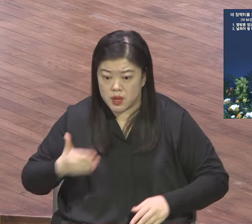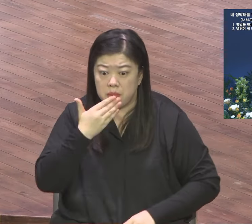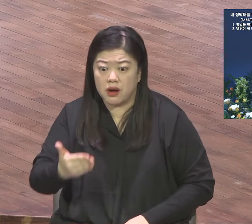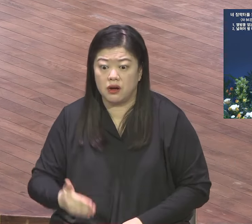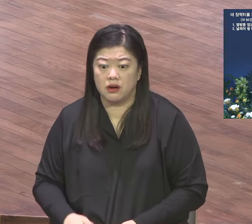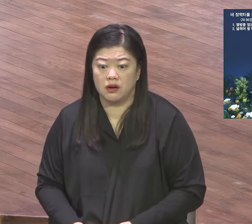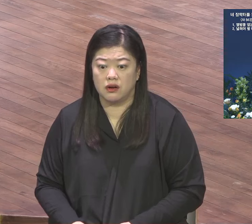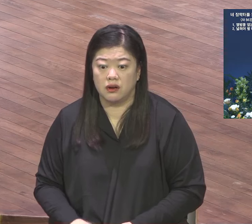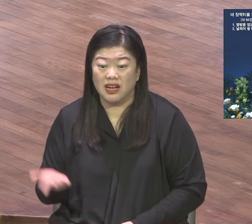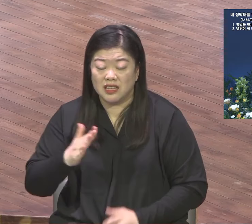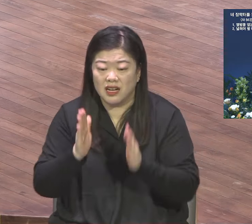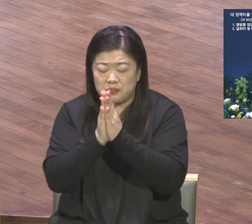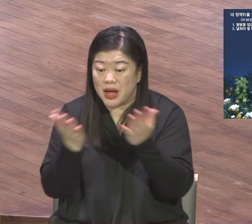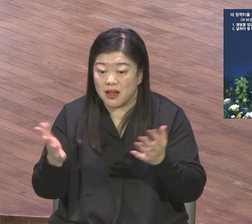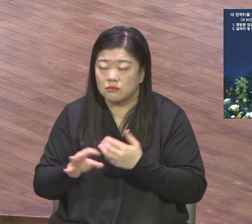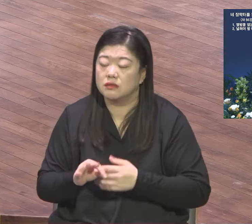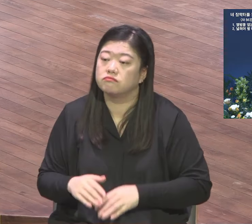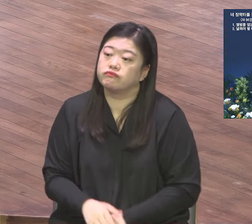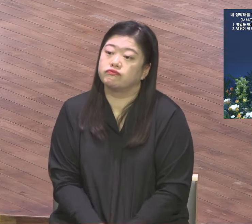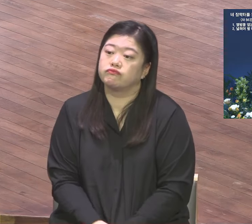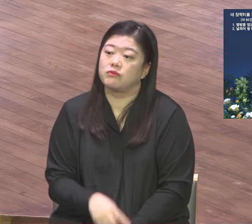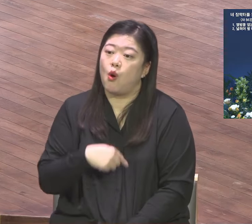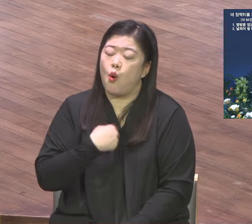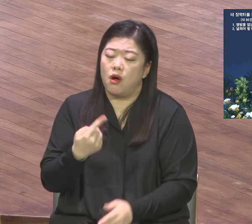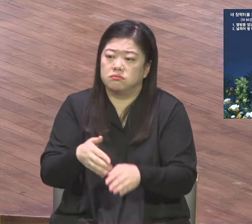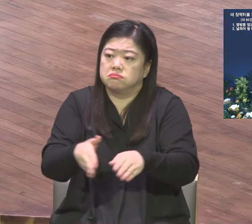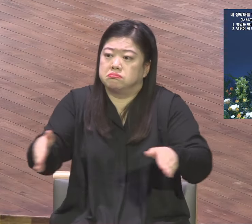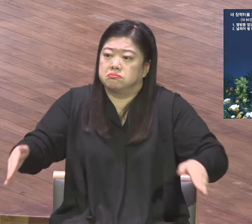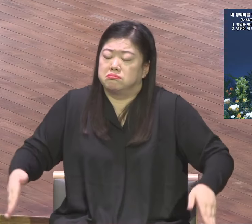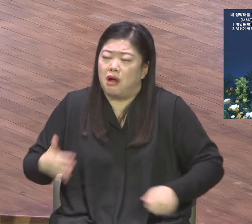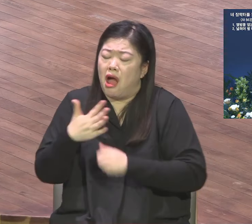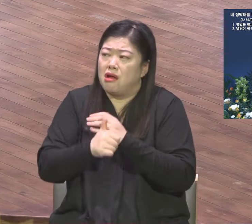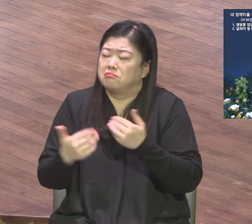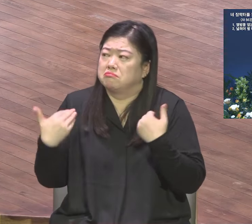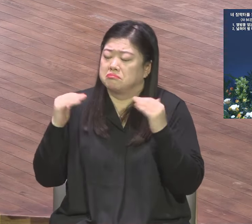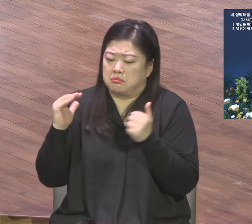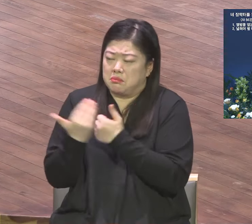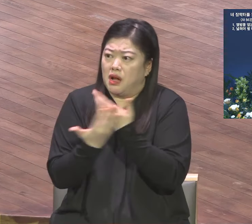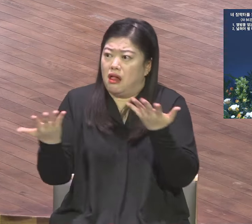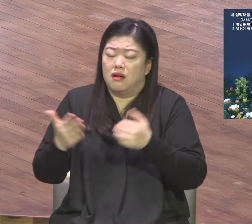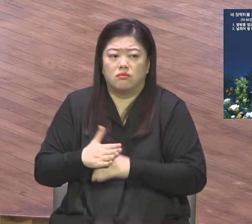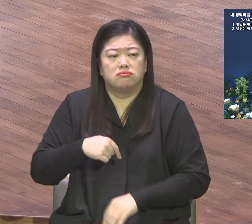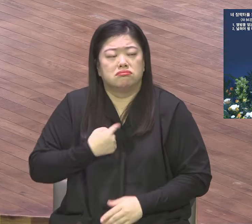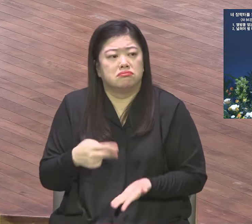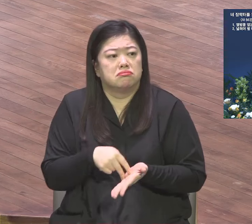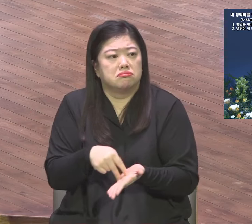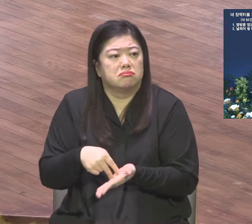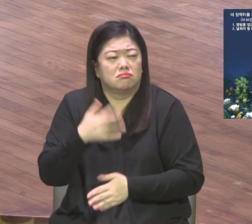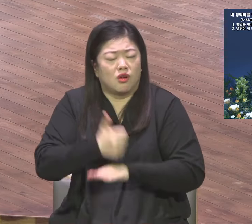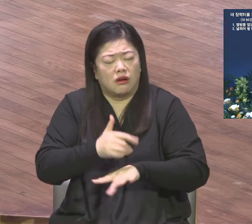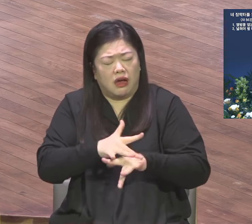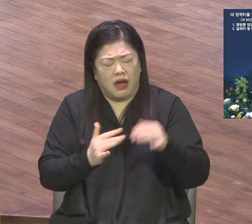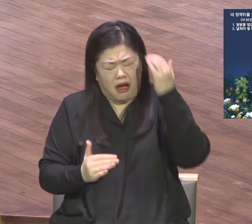현장이 내 눈에 들어오게 되어 있다 하나님께서 아브라함에게 하늘의 별보다